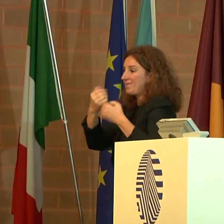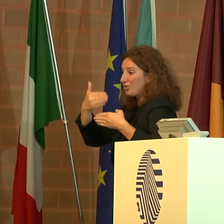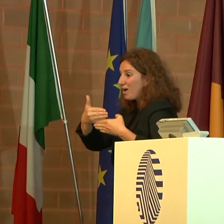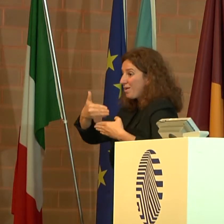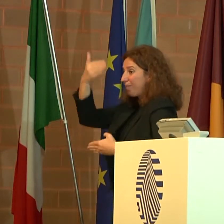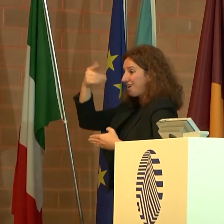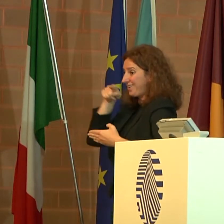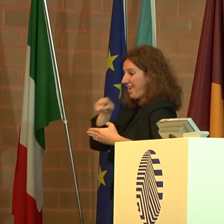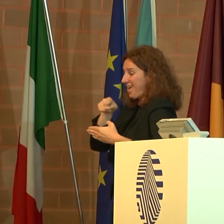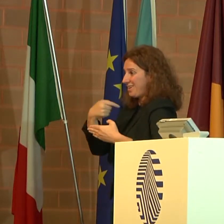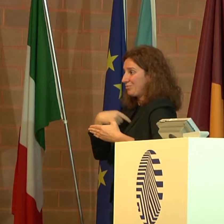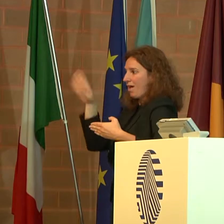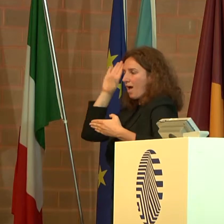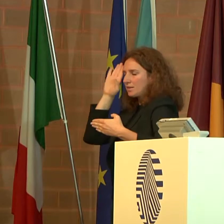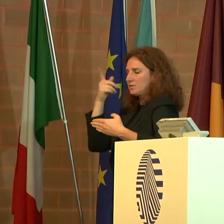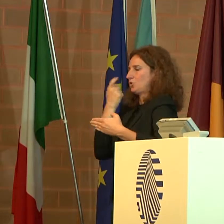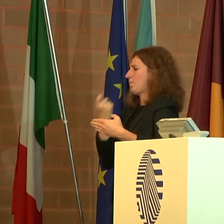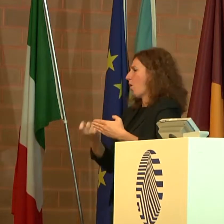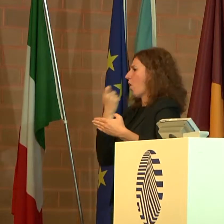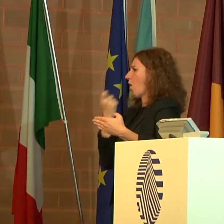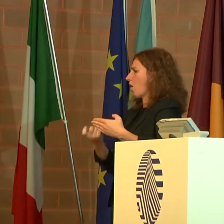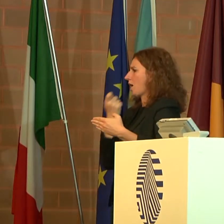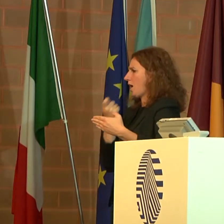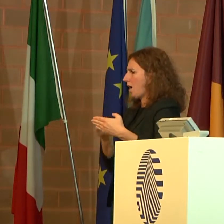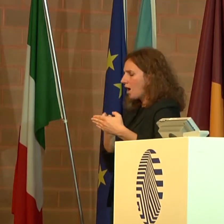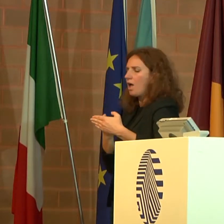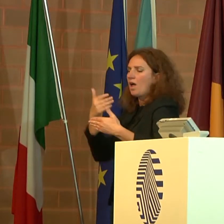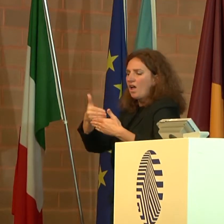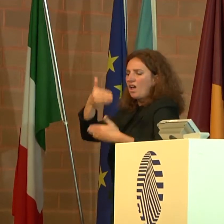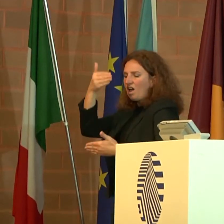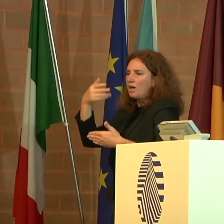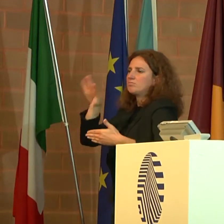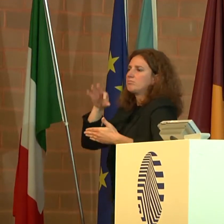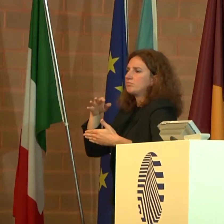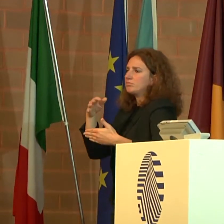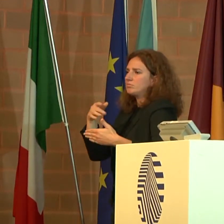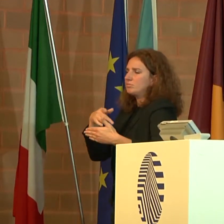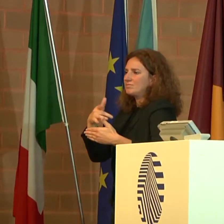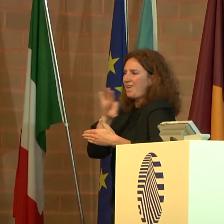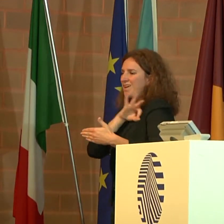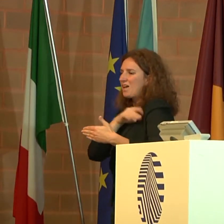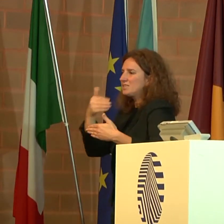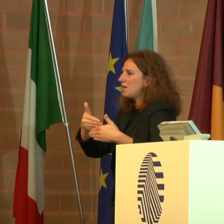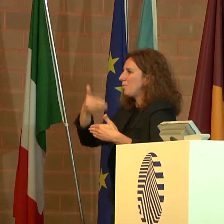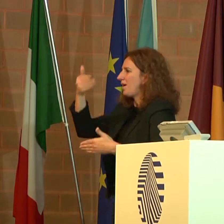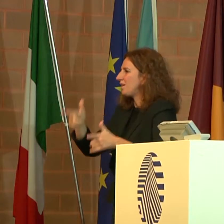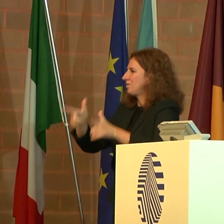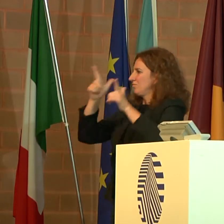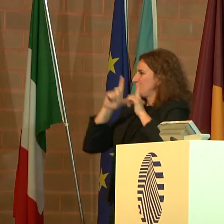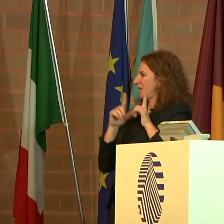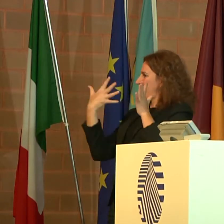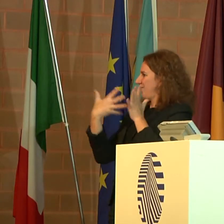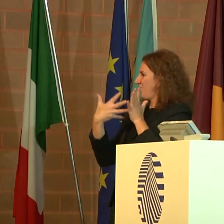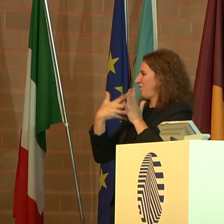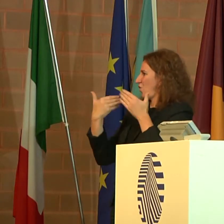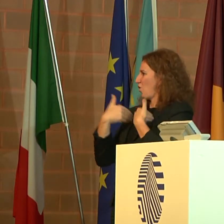dalla nostra scarsa attenzione, che impediscono la piena ed effettiva partecipazione nella società delle persone con disabilità,